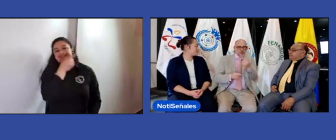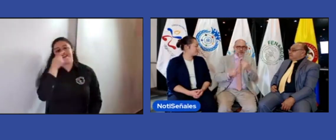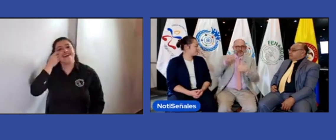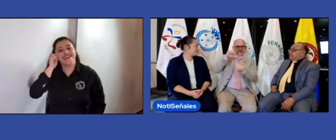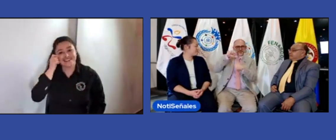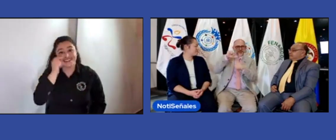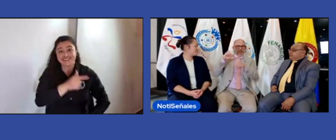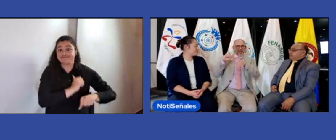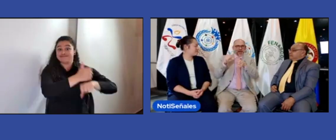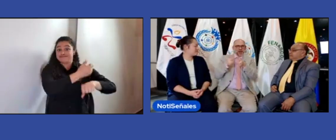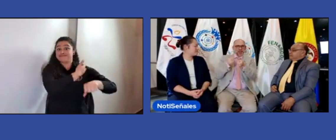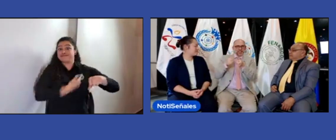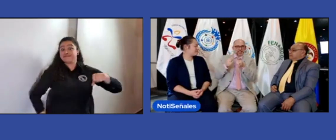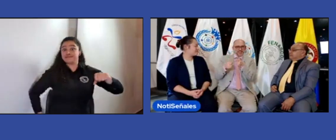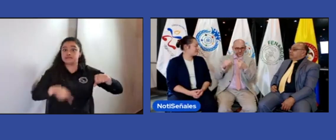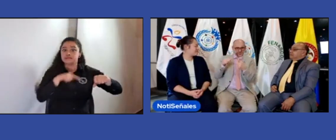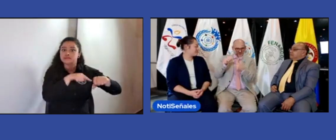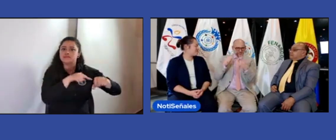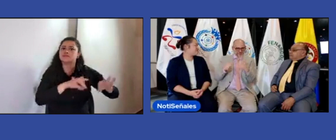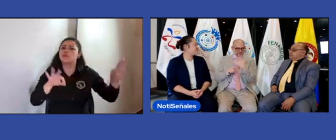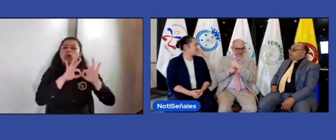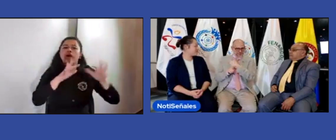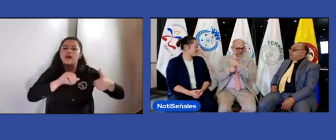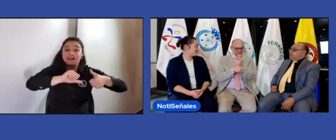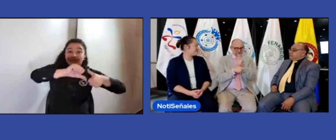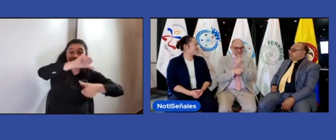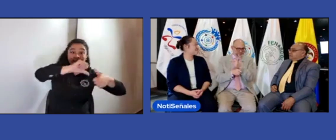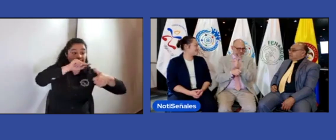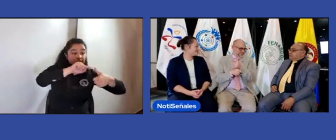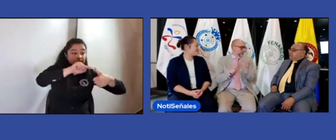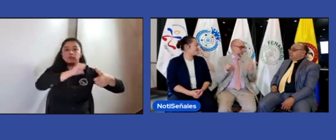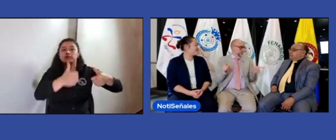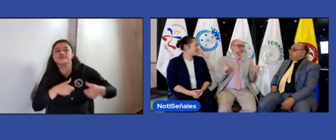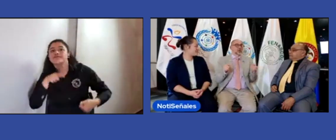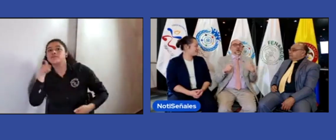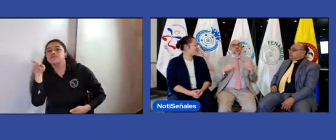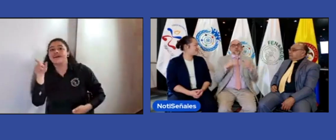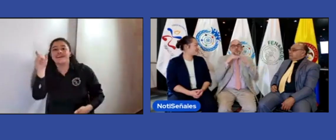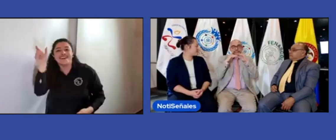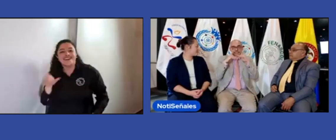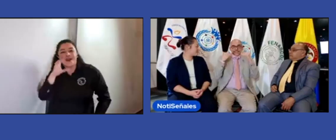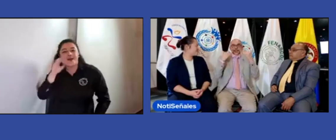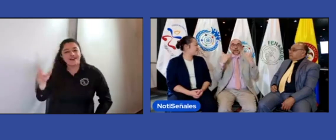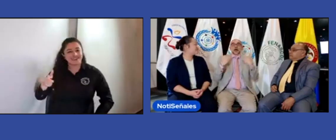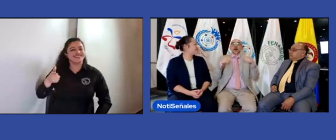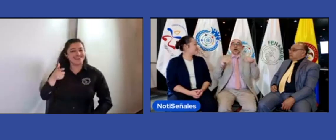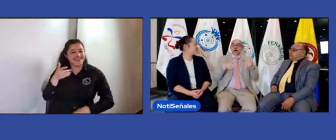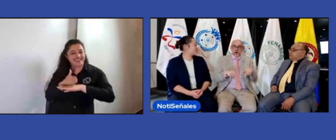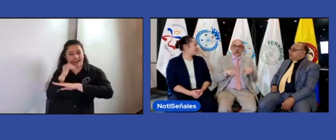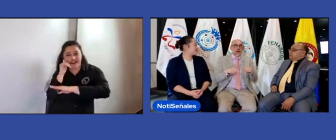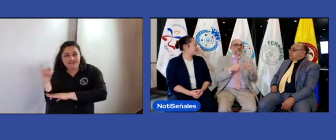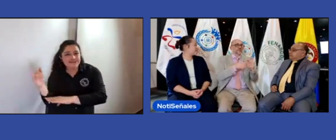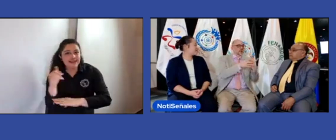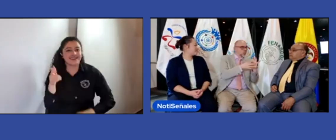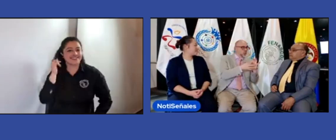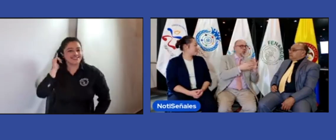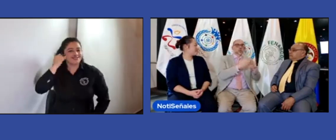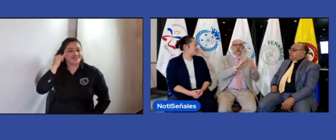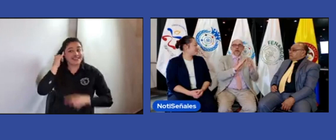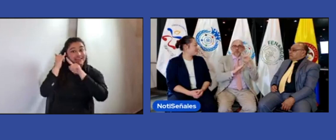de la WFD en Sudamérica y también pues está ustedes lo vieron en la presentación el secretario regional para Centroamérica que es